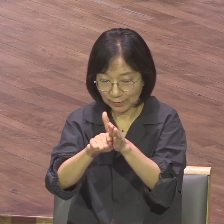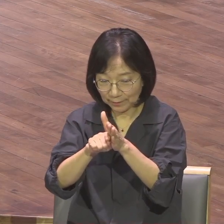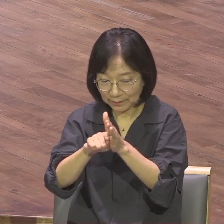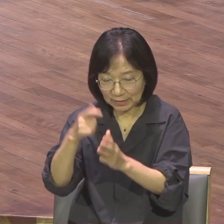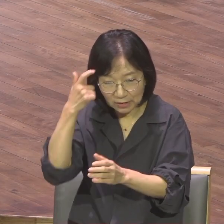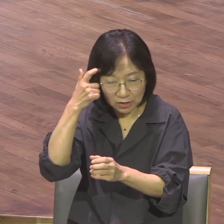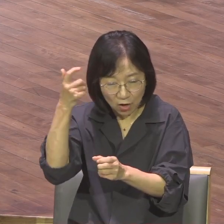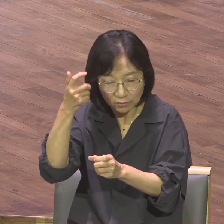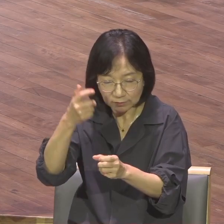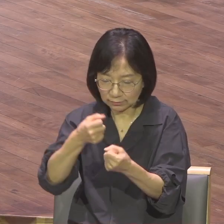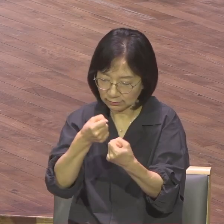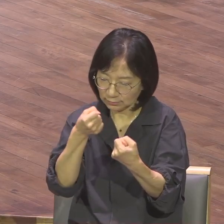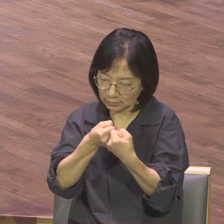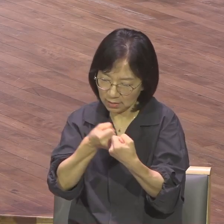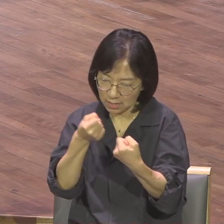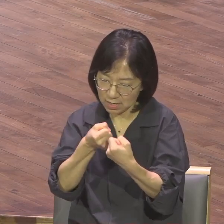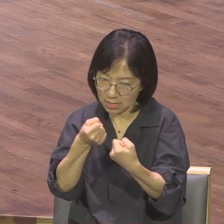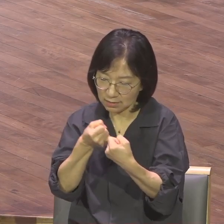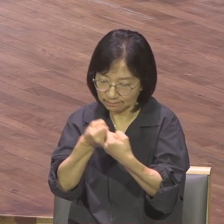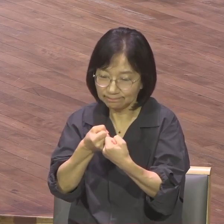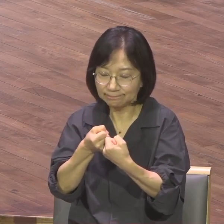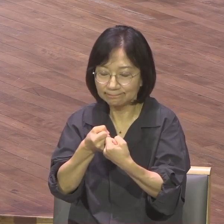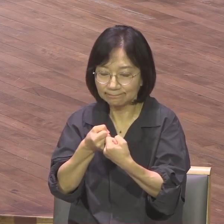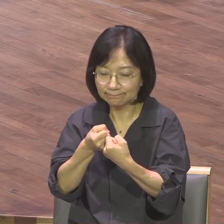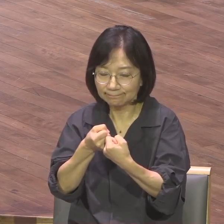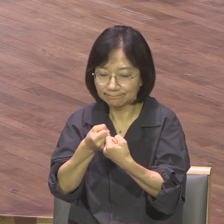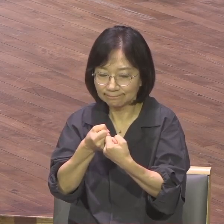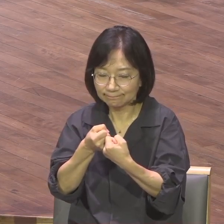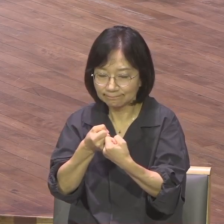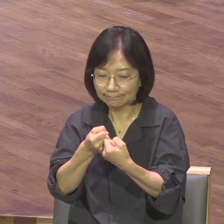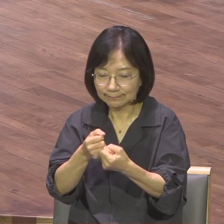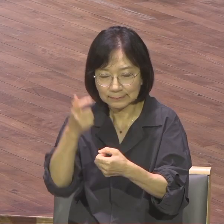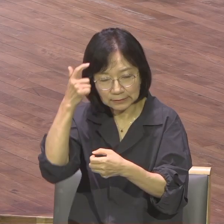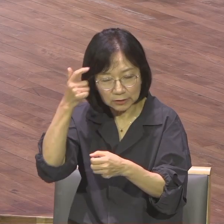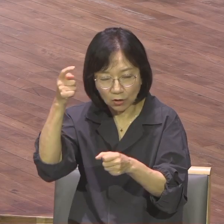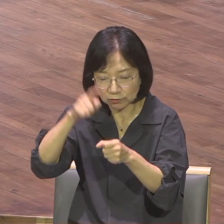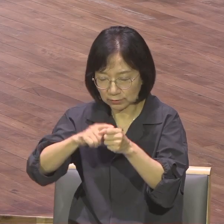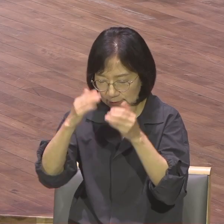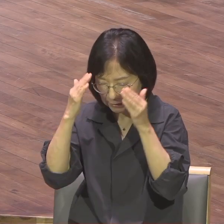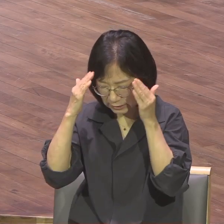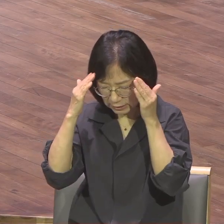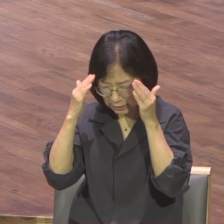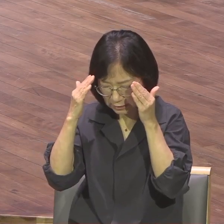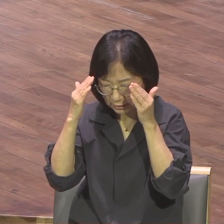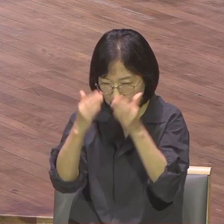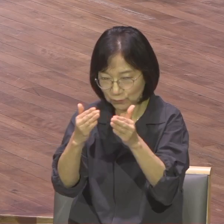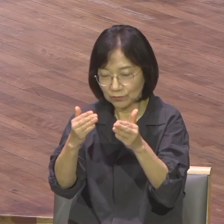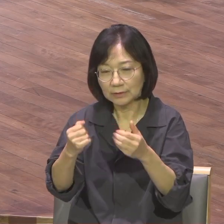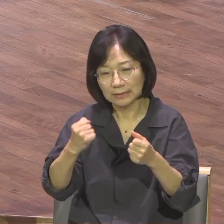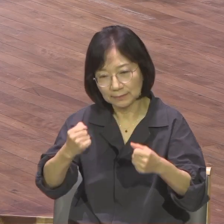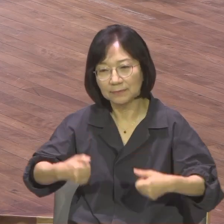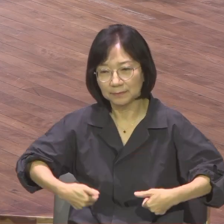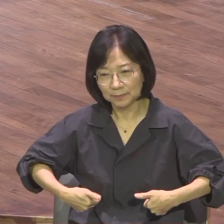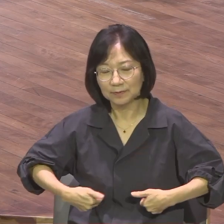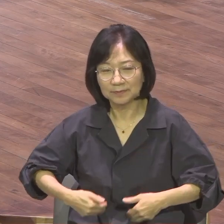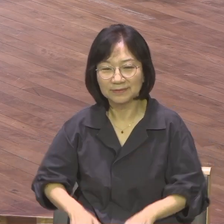싸움 영적 누림 영적 집중 반드시 필요합니다. 복음한다?